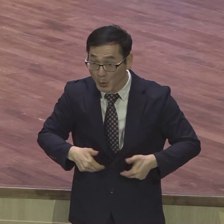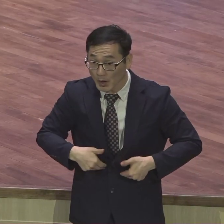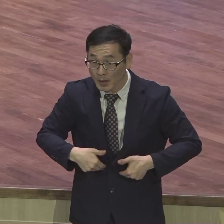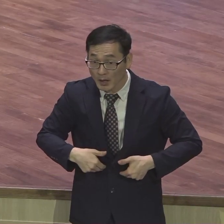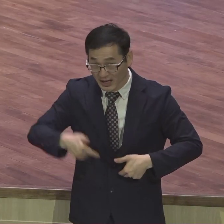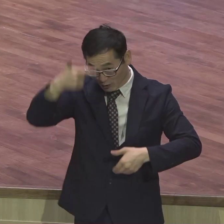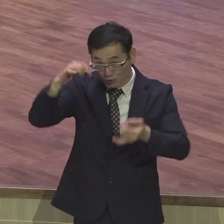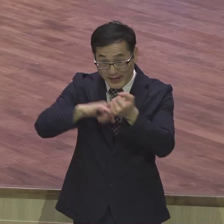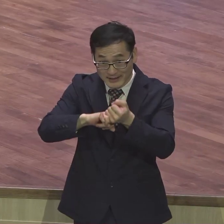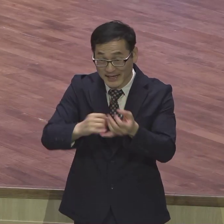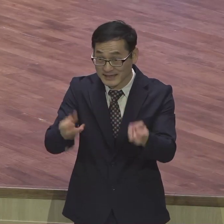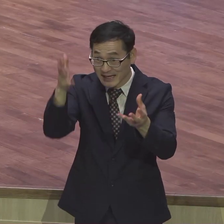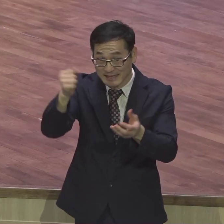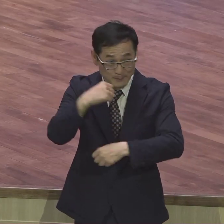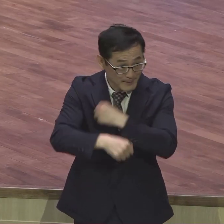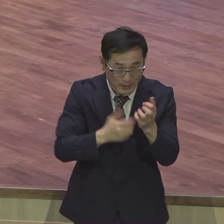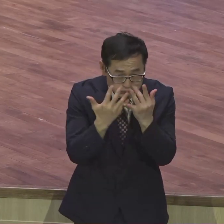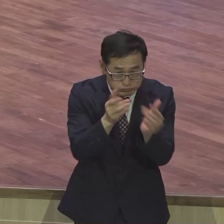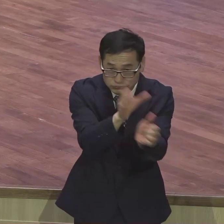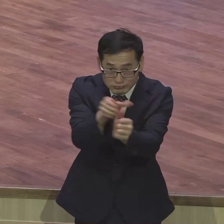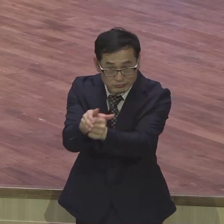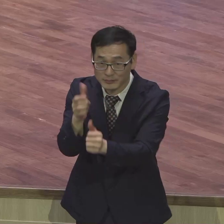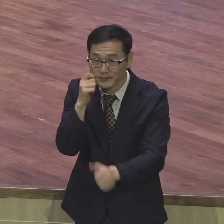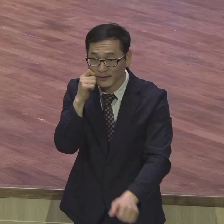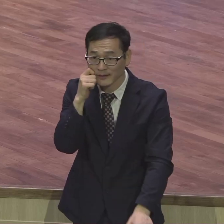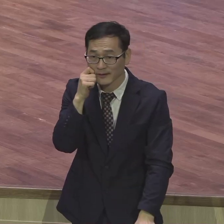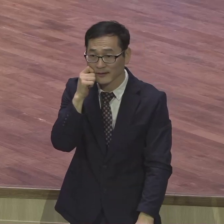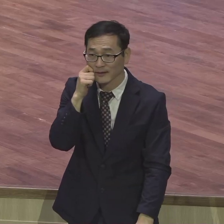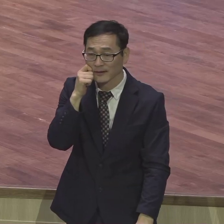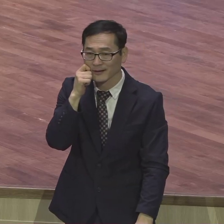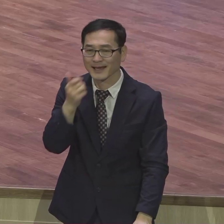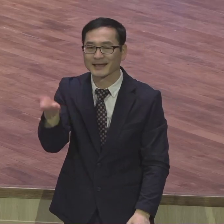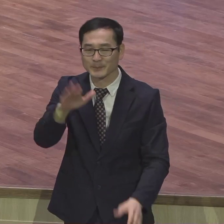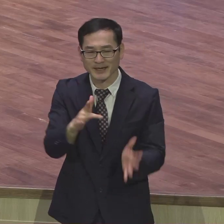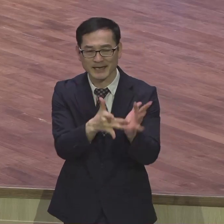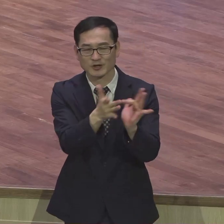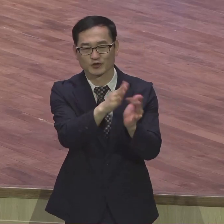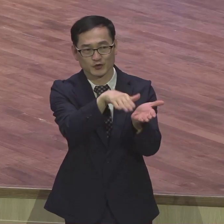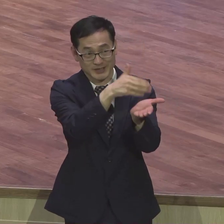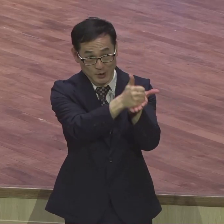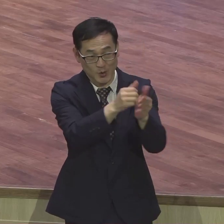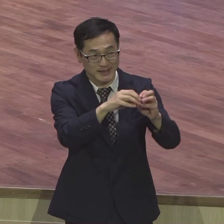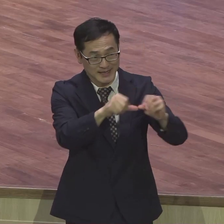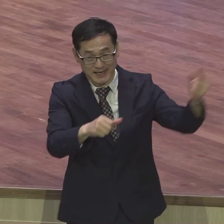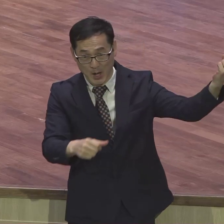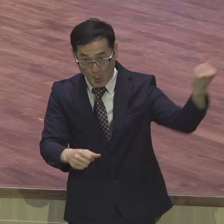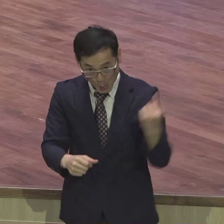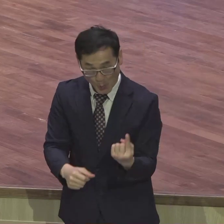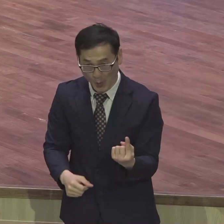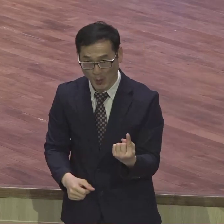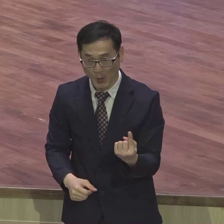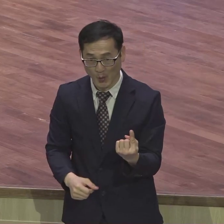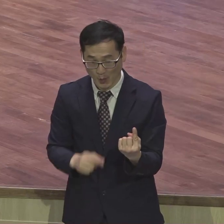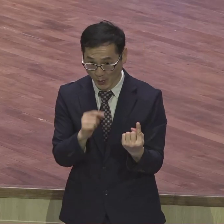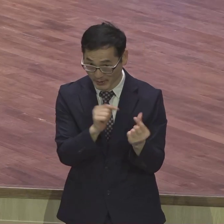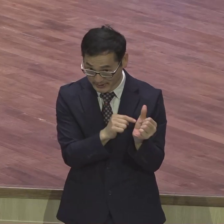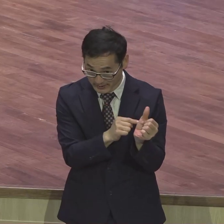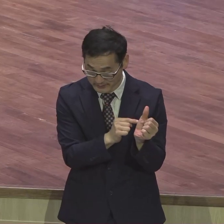아무나 제사장이 될 수 없었습니다 그러나 예수 그리스도가 이 땅에 오셔서 예수 그리스도를